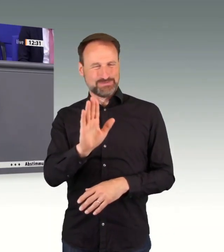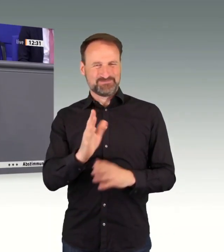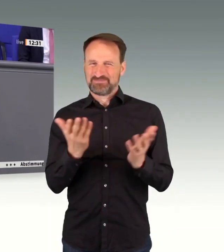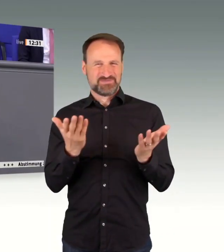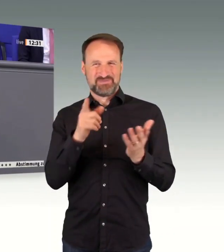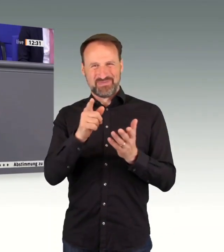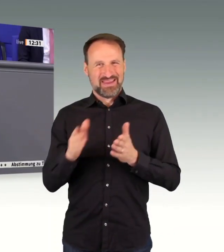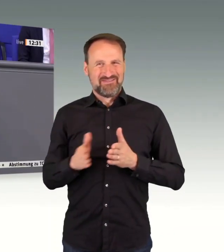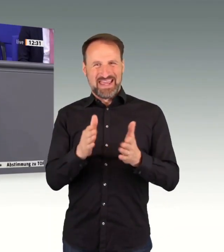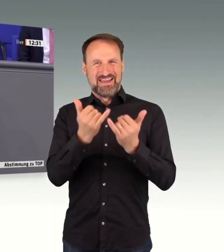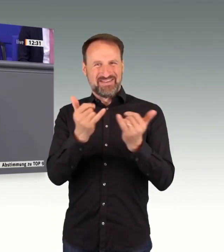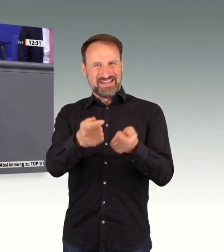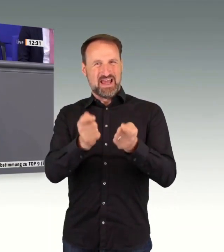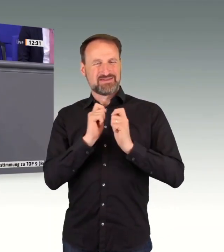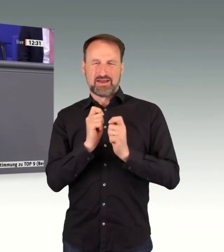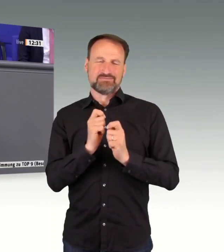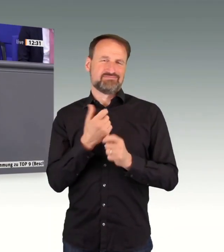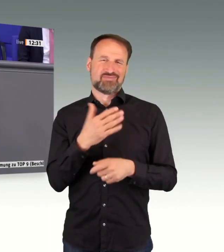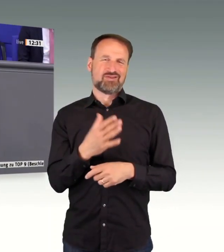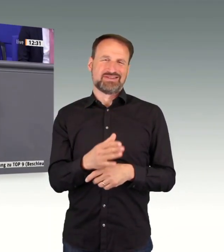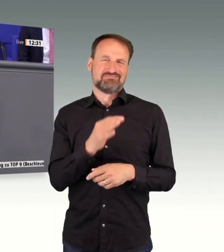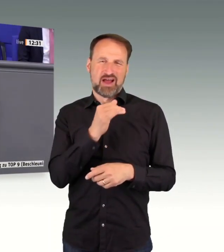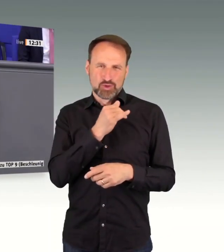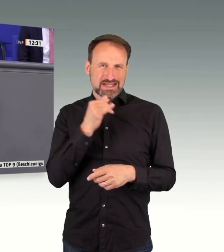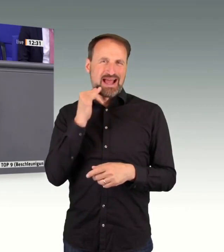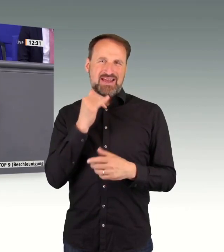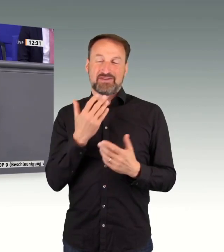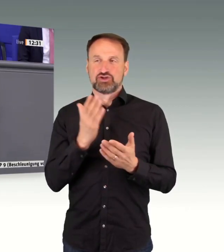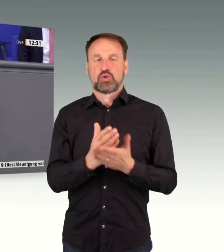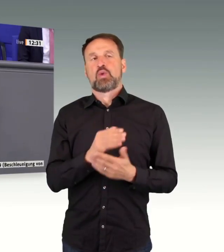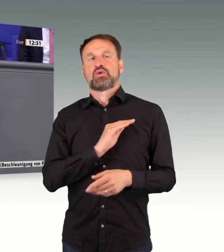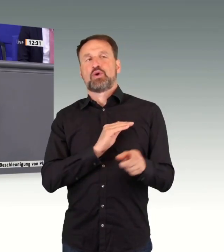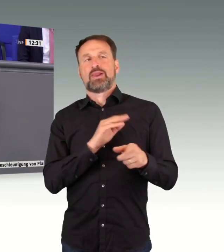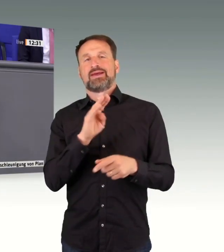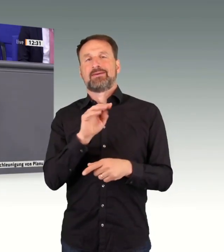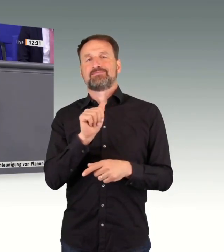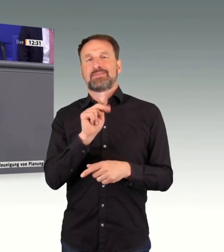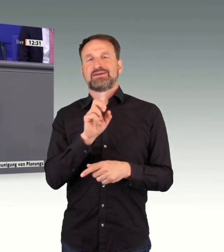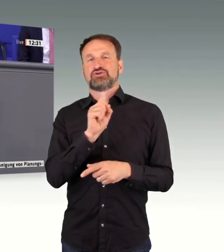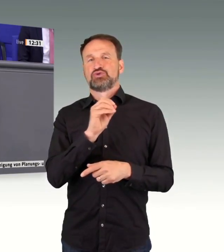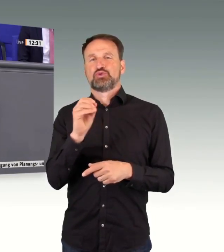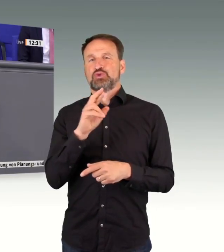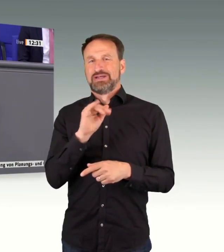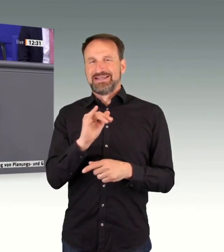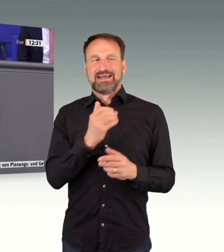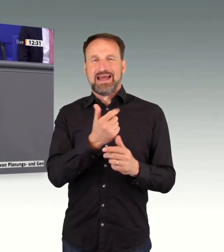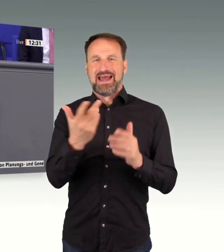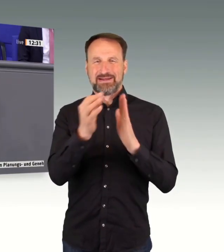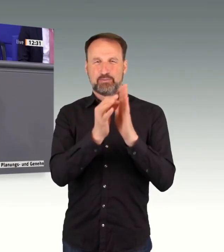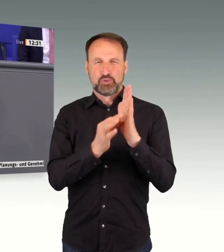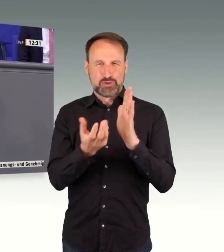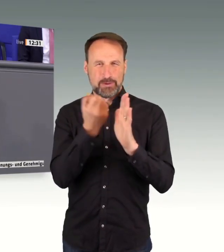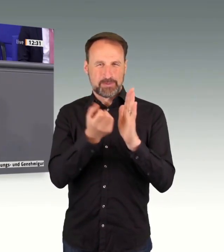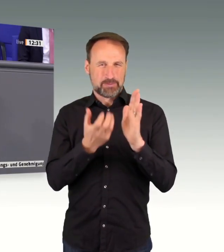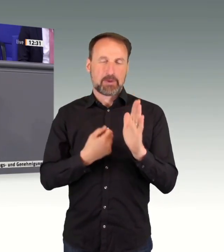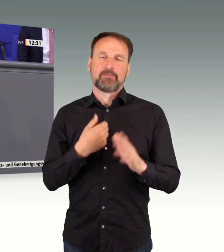ist. Der Kollege Mansouri ist auf viele Punkte dieses Antrags eingegangen. Ich möchte mir einen kleinen Bereich noch einmal herausgreifen. Sie